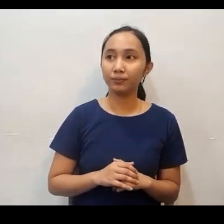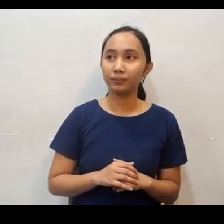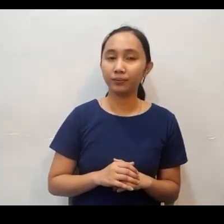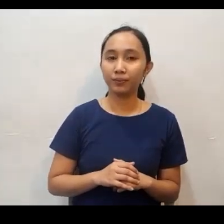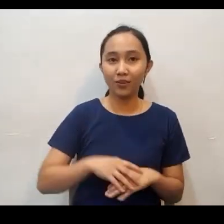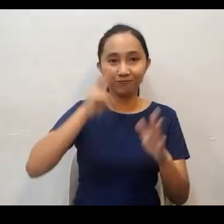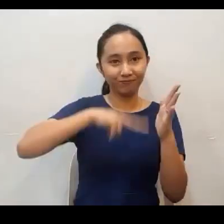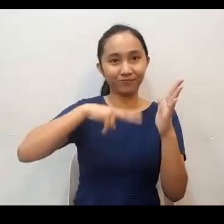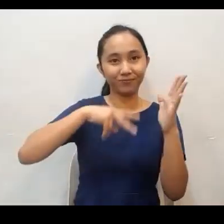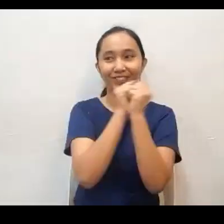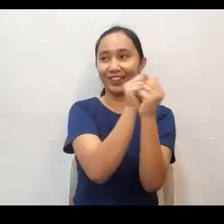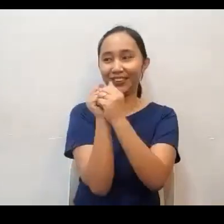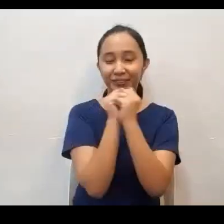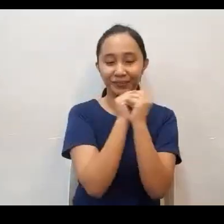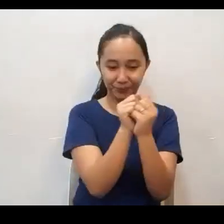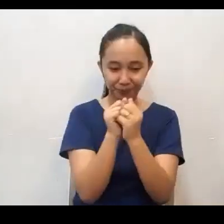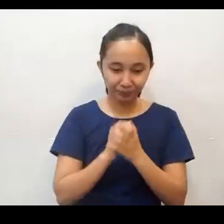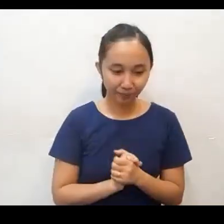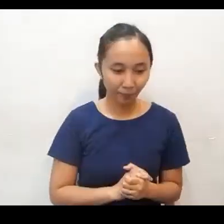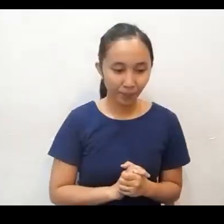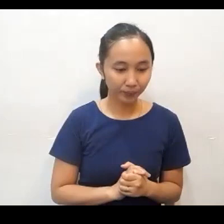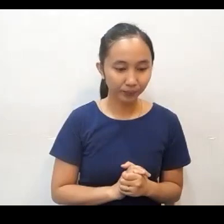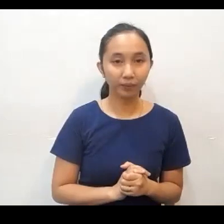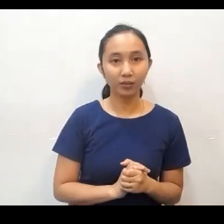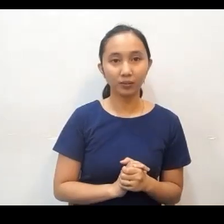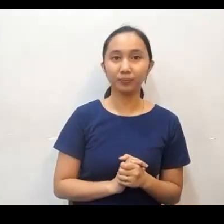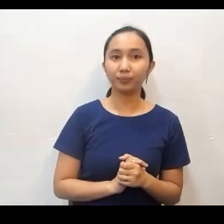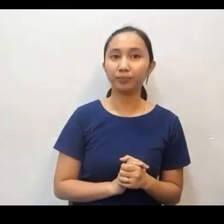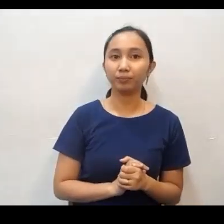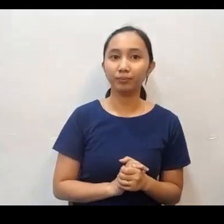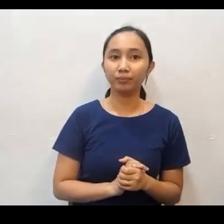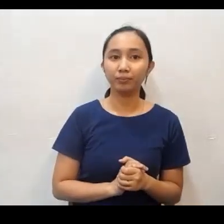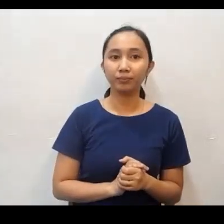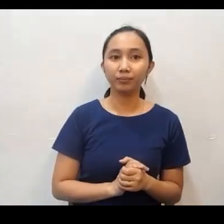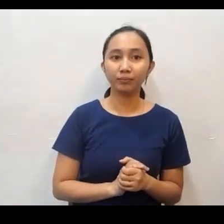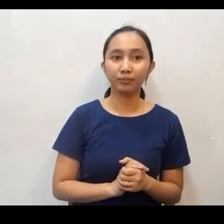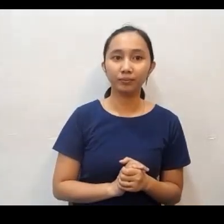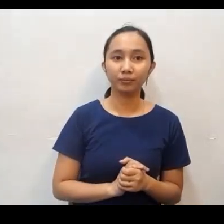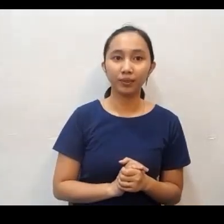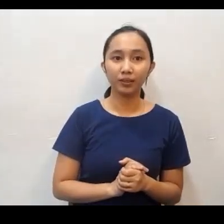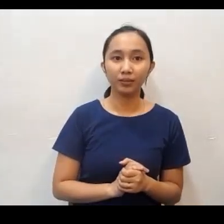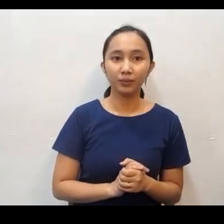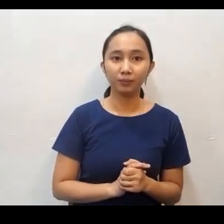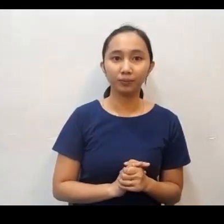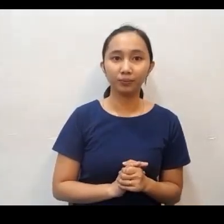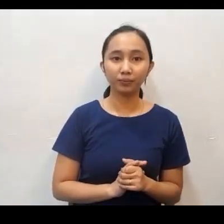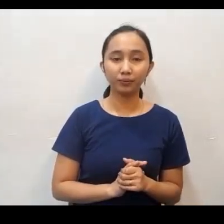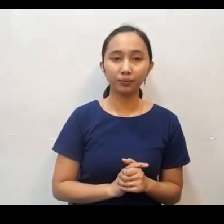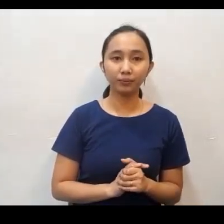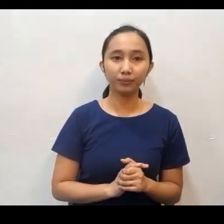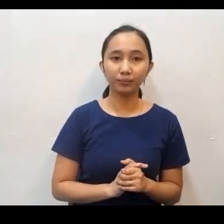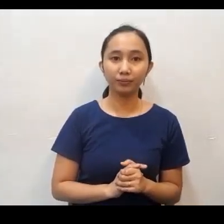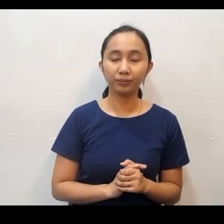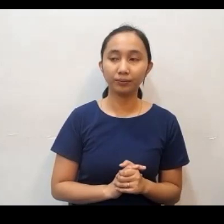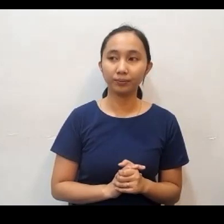Pasayan po natin ng sabay-sabay 3 2 1 Ngayon isinusugo ko kayong tulad ng mga tupa sa gitna ng mga asong